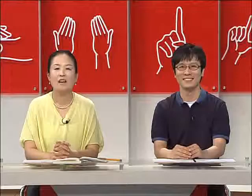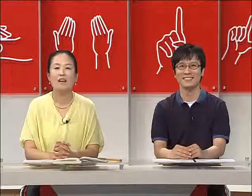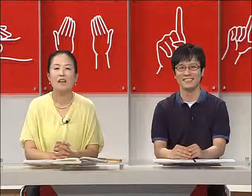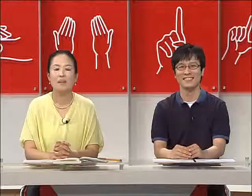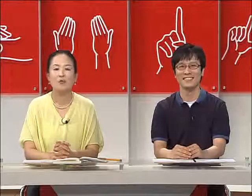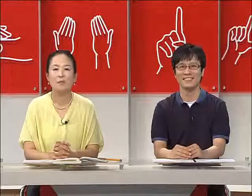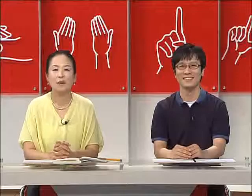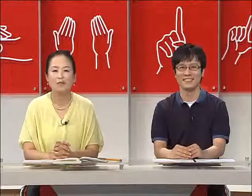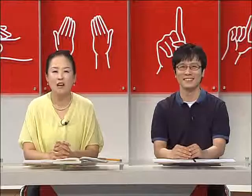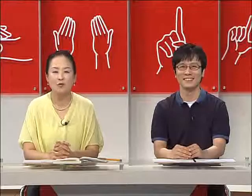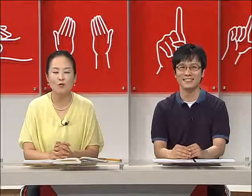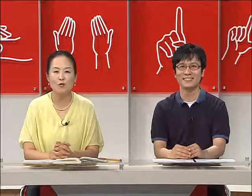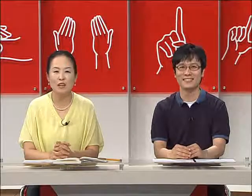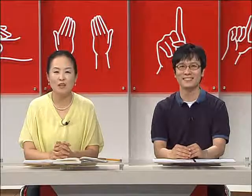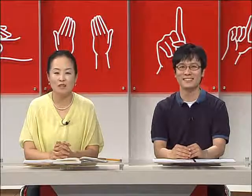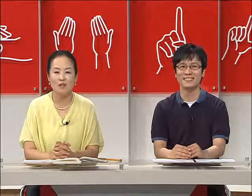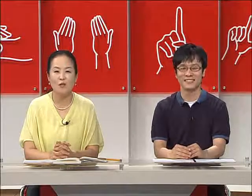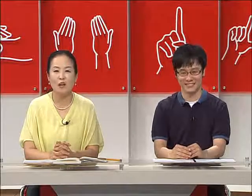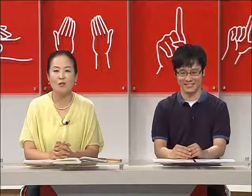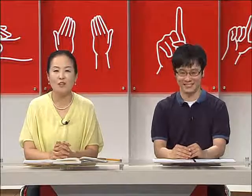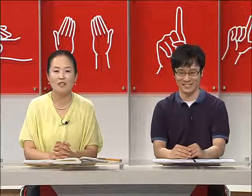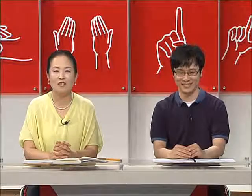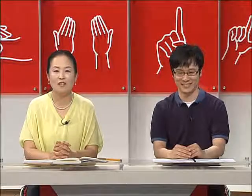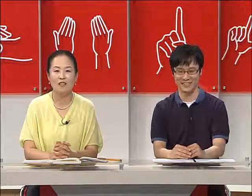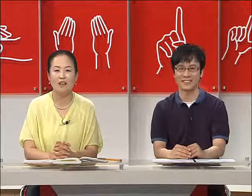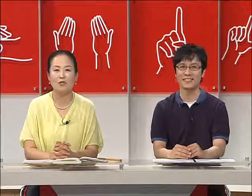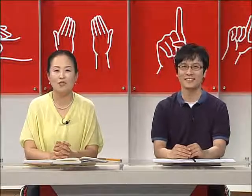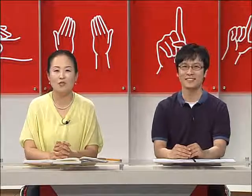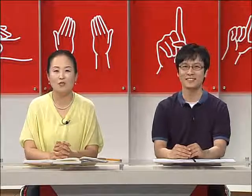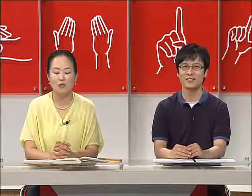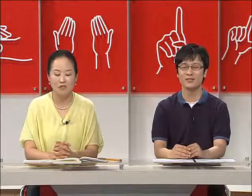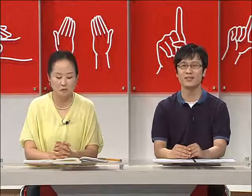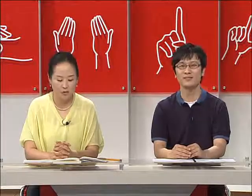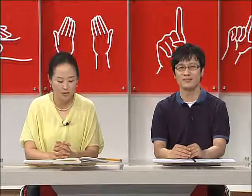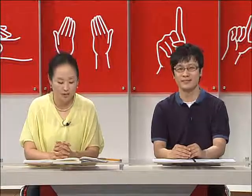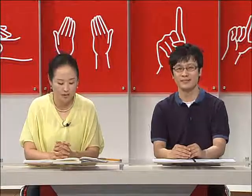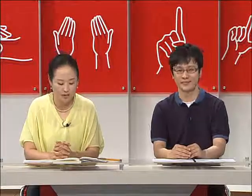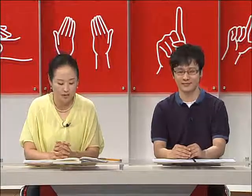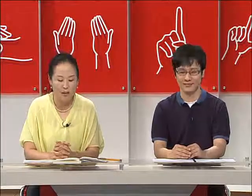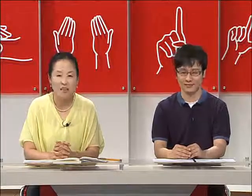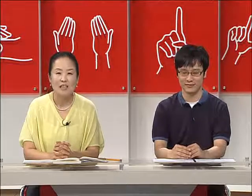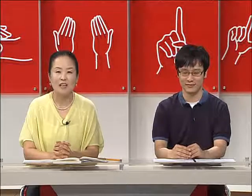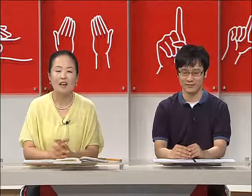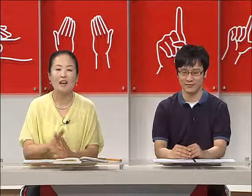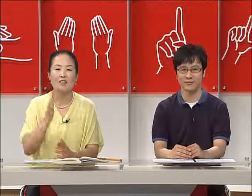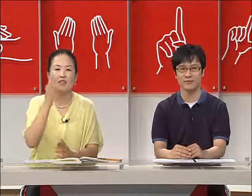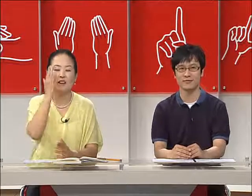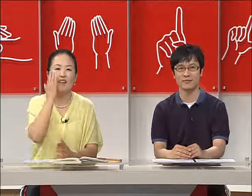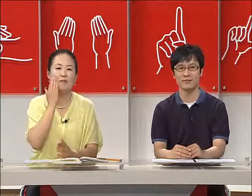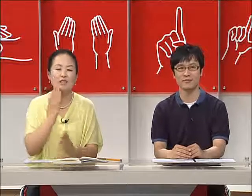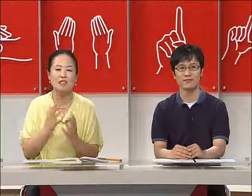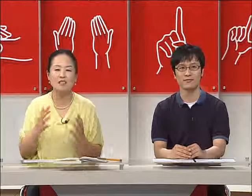오늘 배운 한국수와 이를 활용해서 다른 문장들 좀 연습해 보려고 하는데요. 자, 저희가 김치는